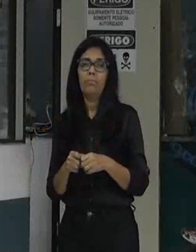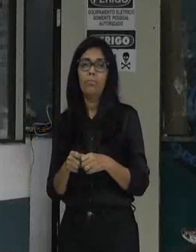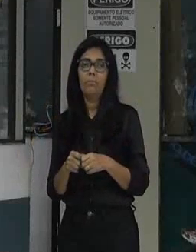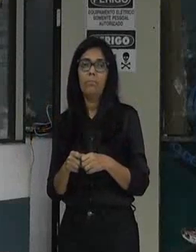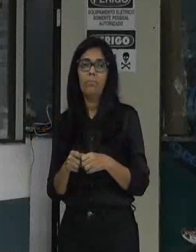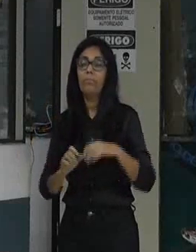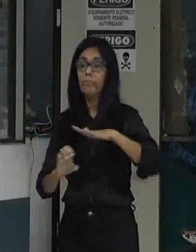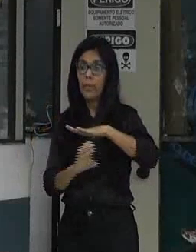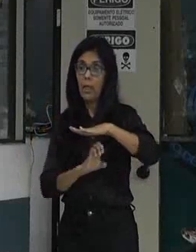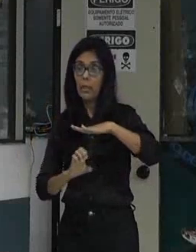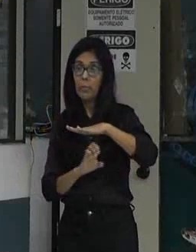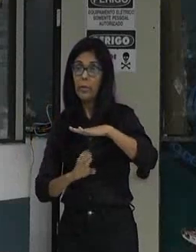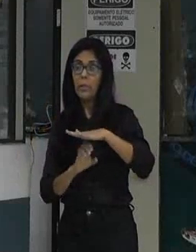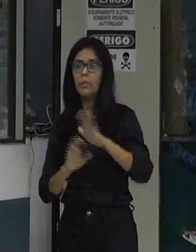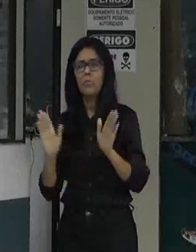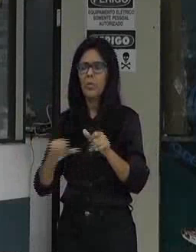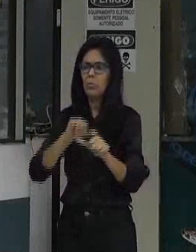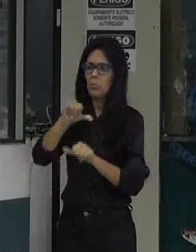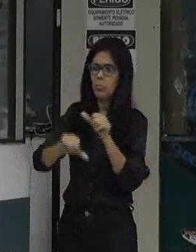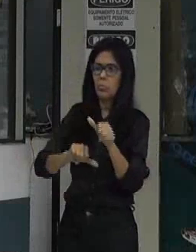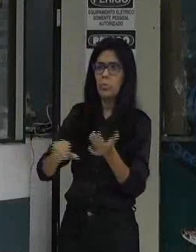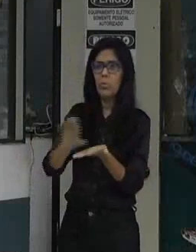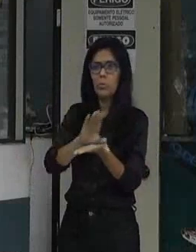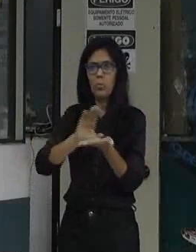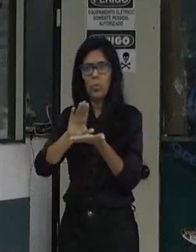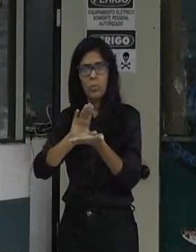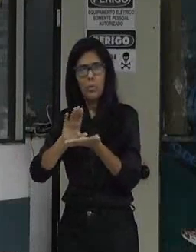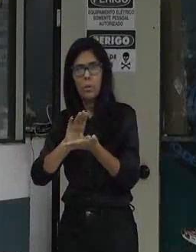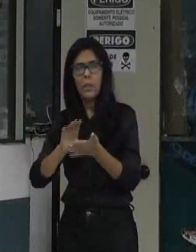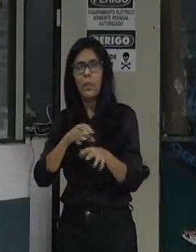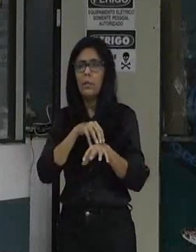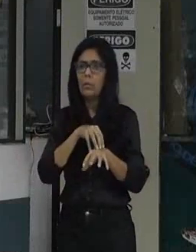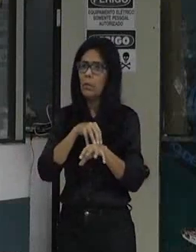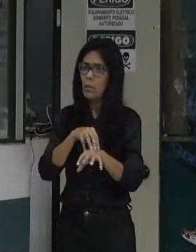mudamos, a gente não tem um esporte de trânsito, que as empresas continuam querendo